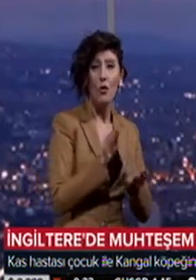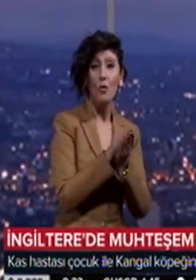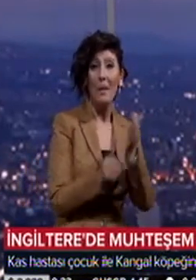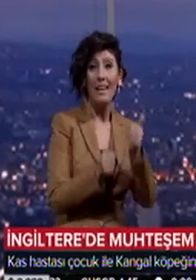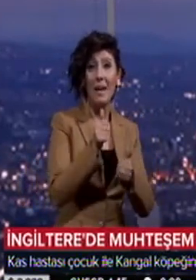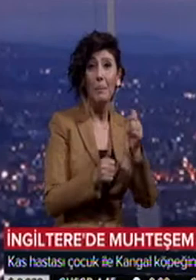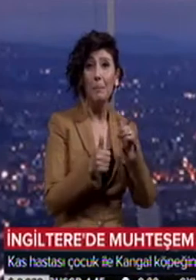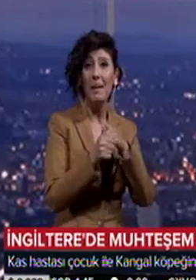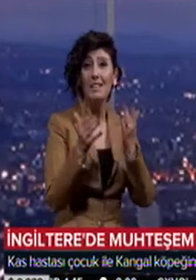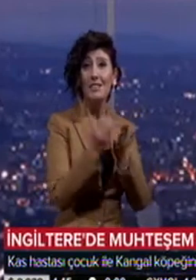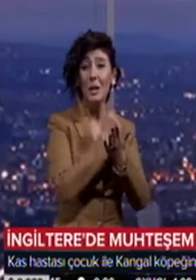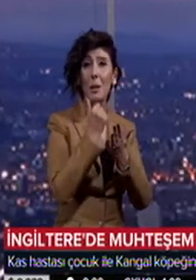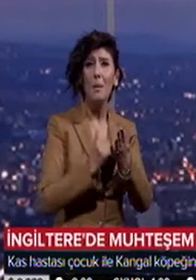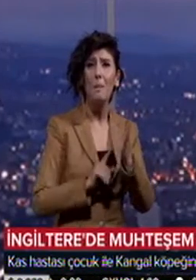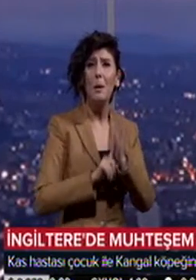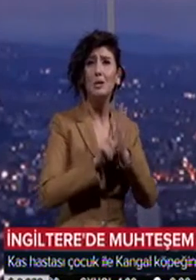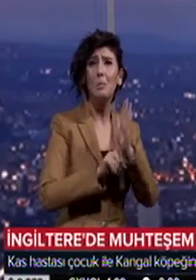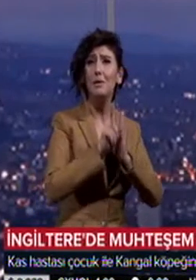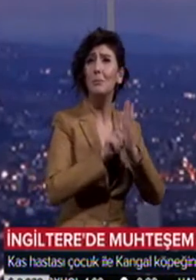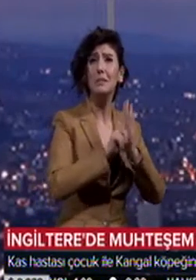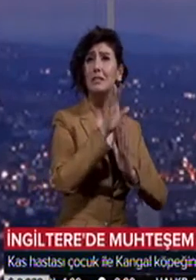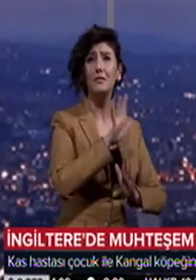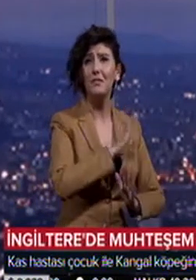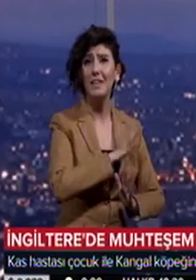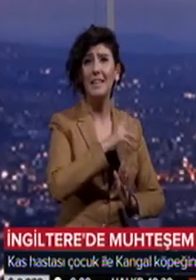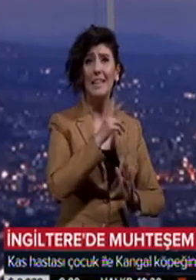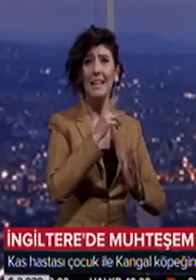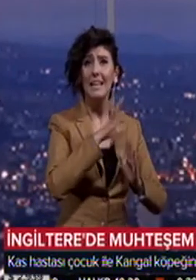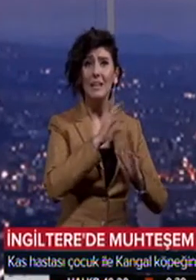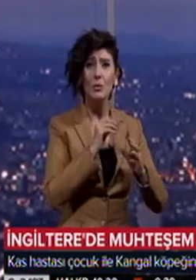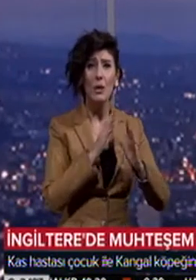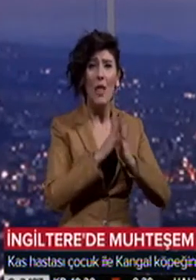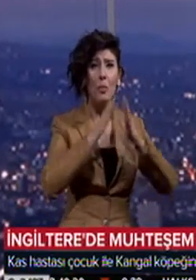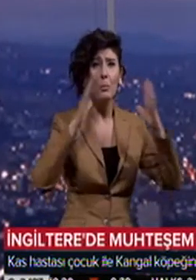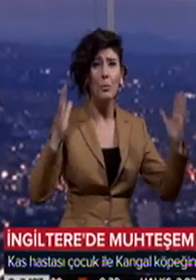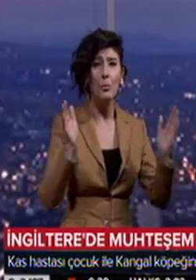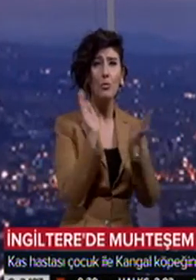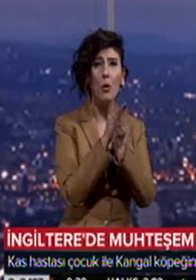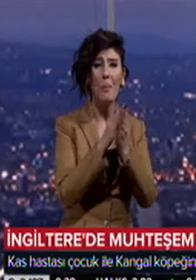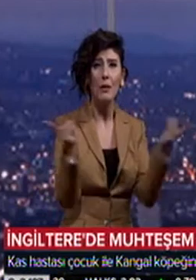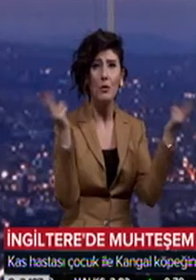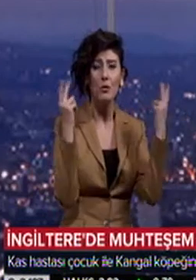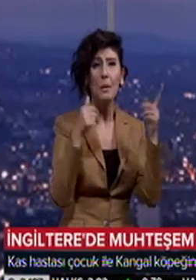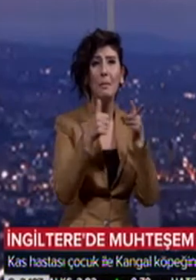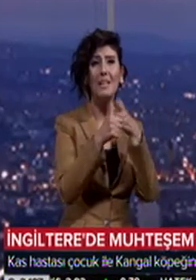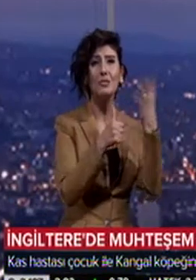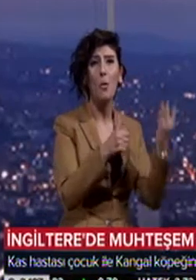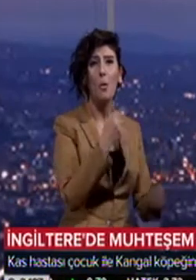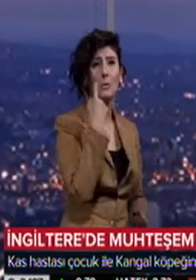Başarılarına başarı katan ikili dünyanın en büyük köpek gösterisinde de birinci oldu. İngiltere'nin ilk gençliğinden en Frems 4 Life